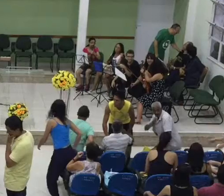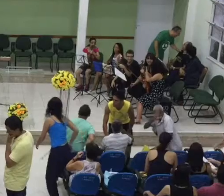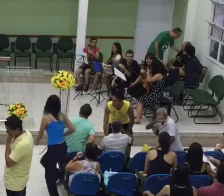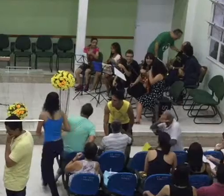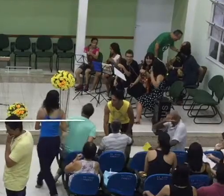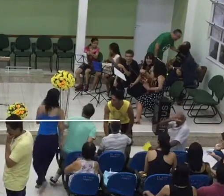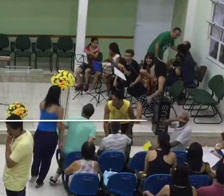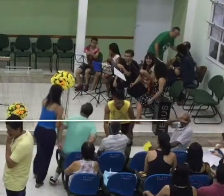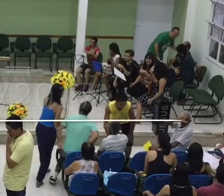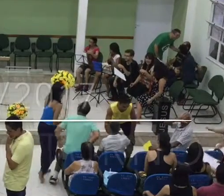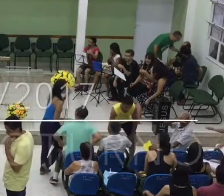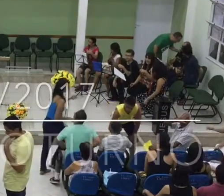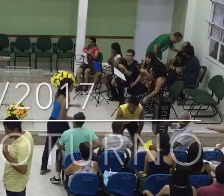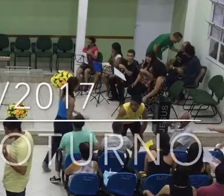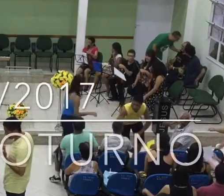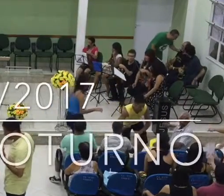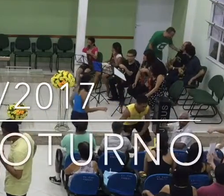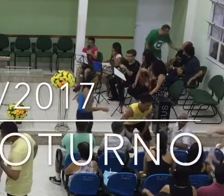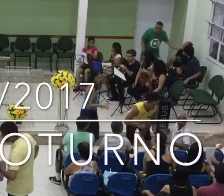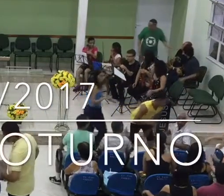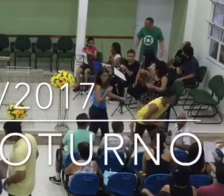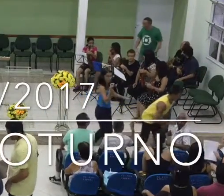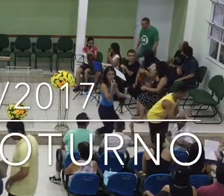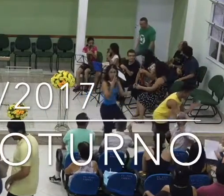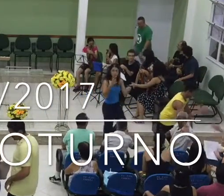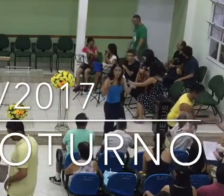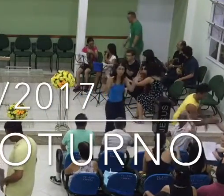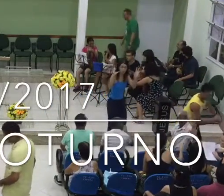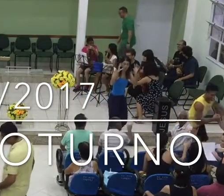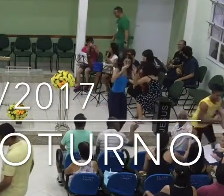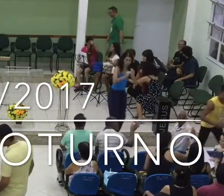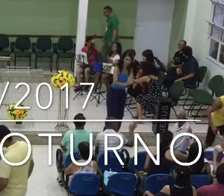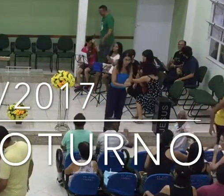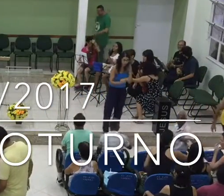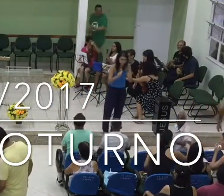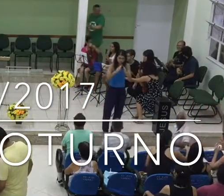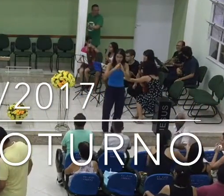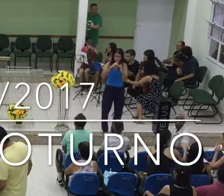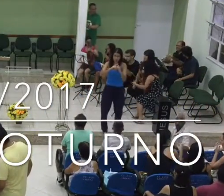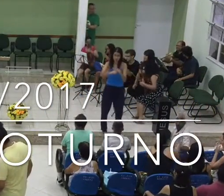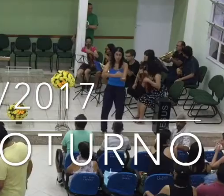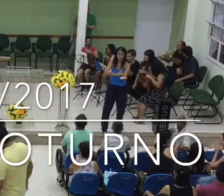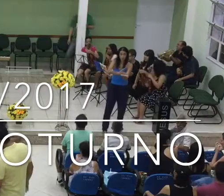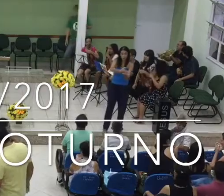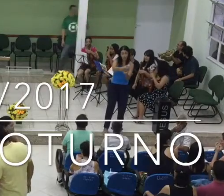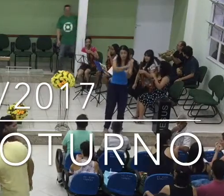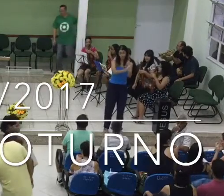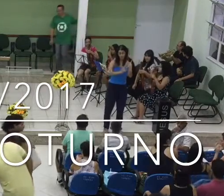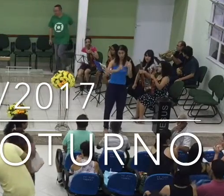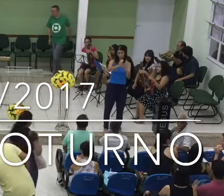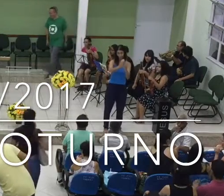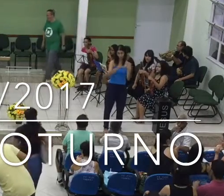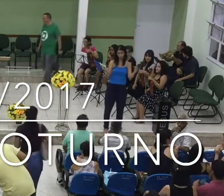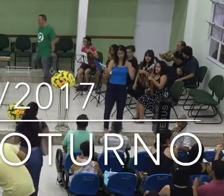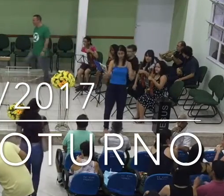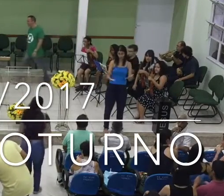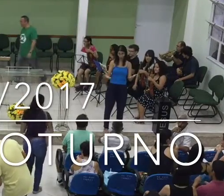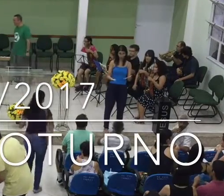Boa noite igreja Nós estaremos dando início ao nosso culto dessa noite Um